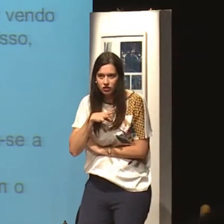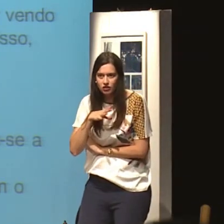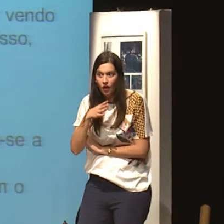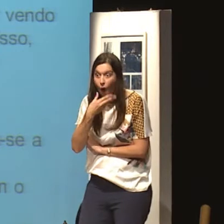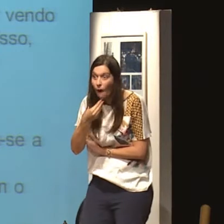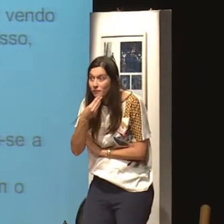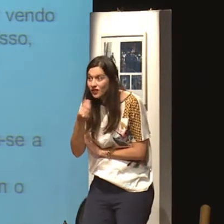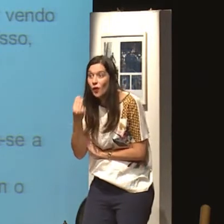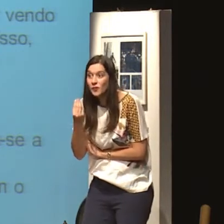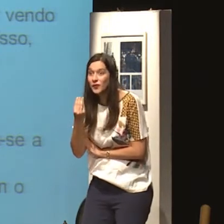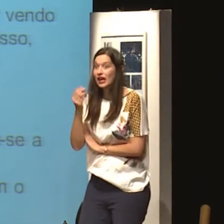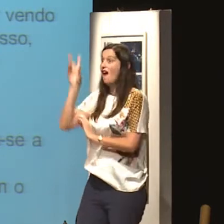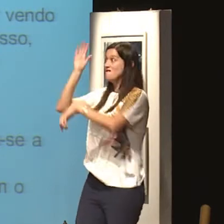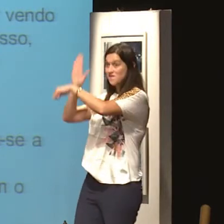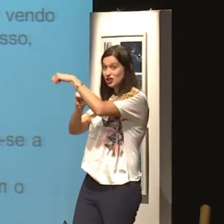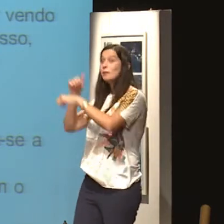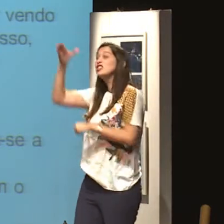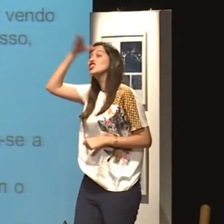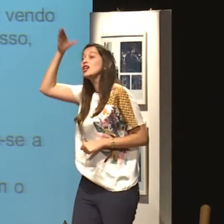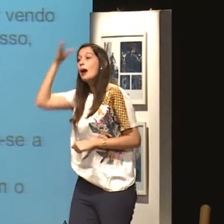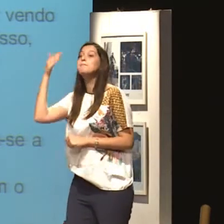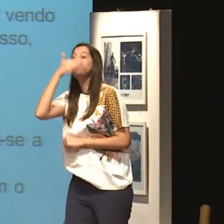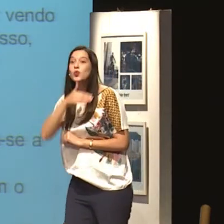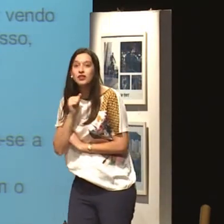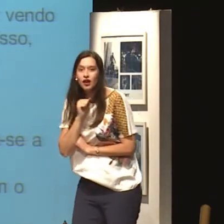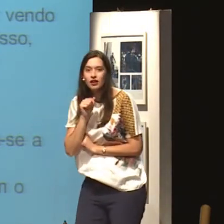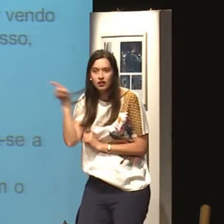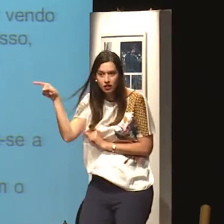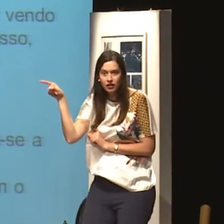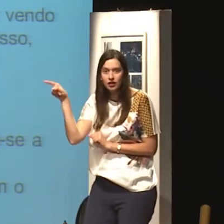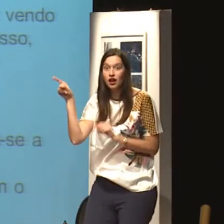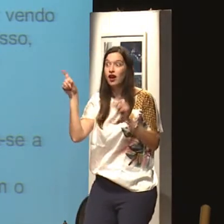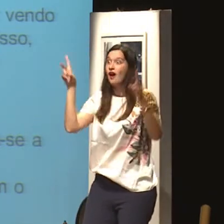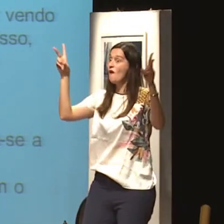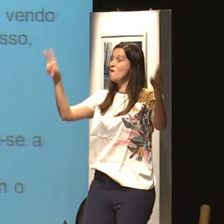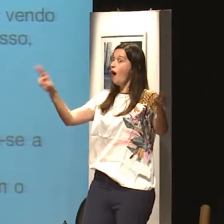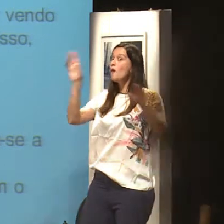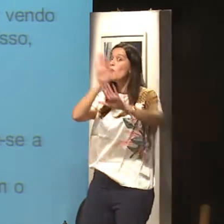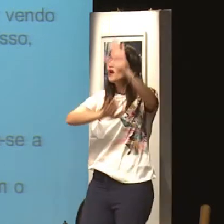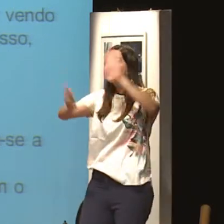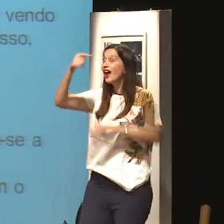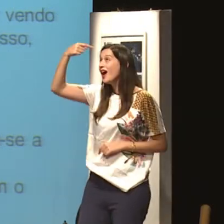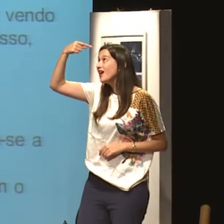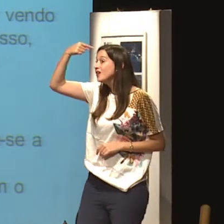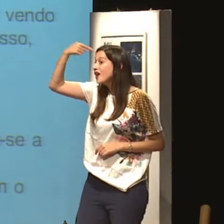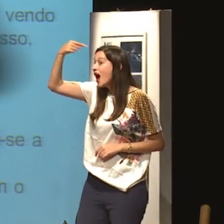aqui, algum adolescente. Você consegue chegar pra sua mãe e falar ou pra sua tia, puta, chamar sua tia de puta? Então, gente,